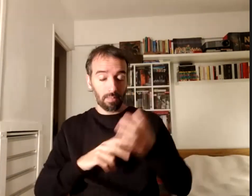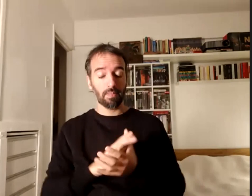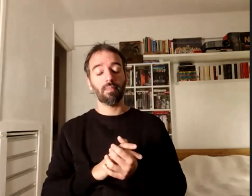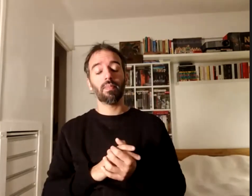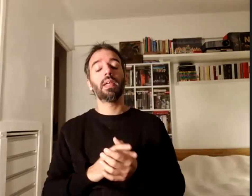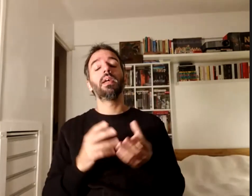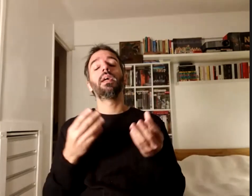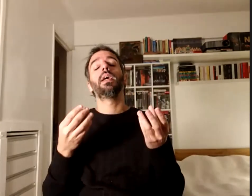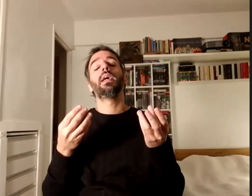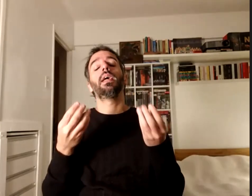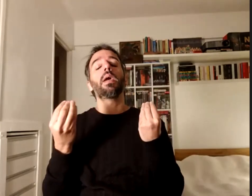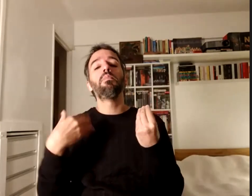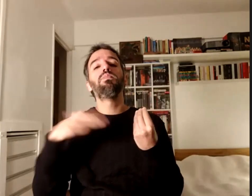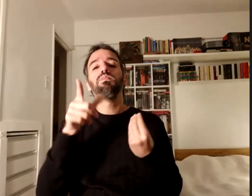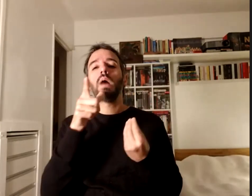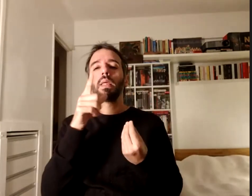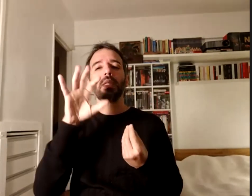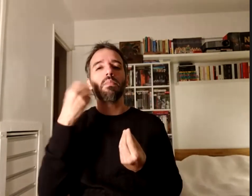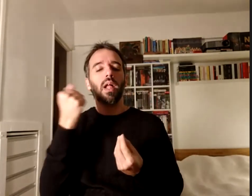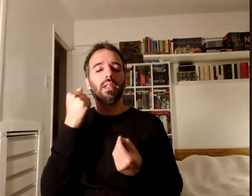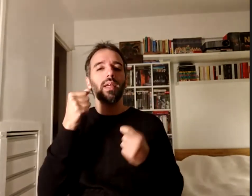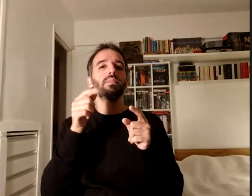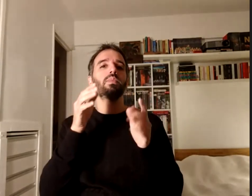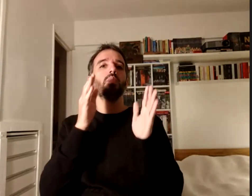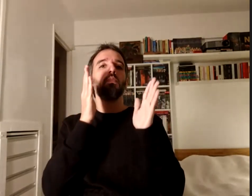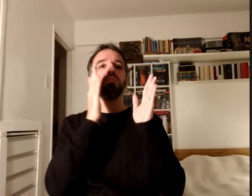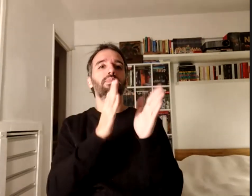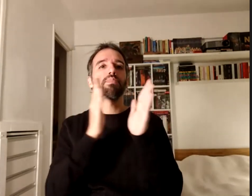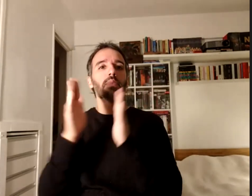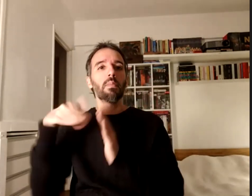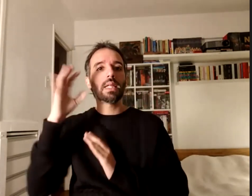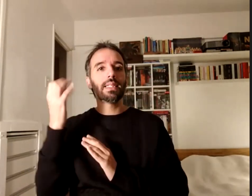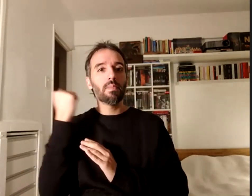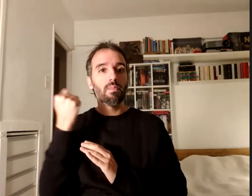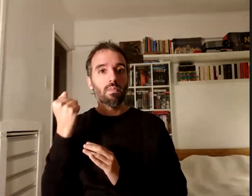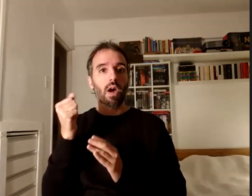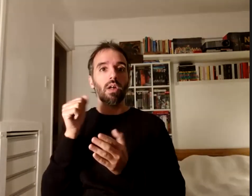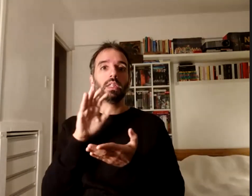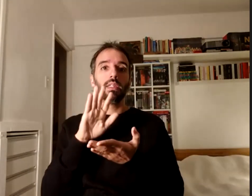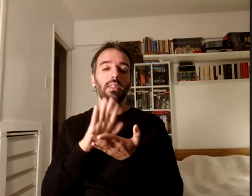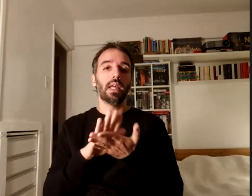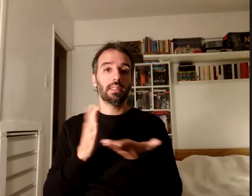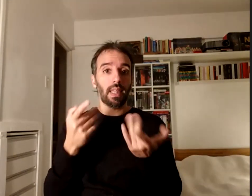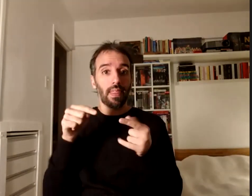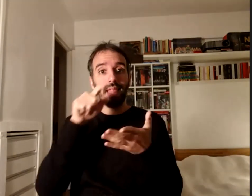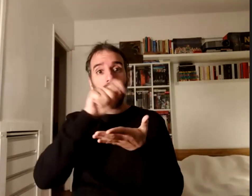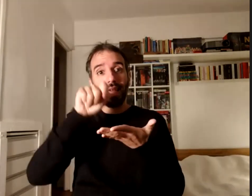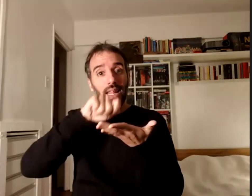más importante o los ejes más importantes que podemos encontrarnos en esta escritura las sensaciones de ese momento